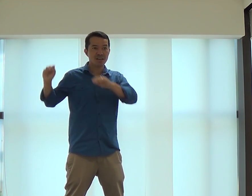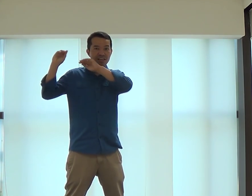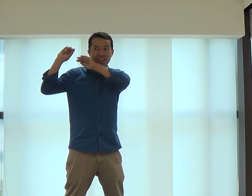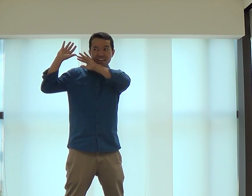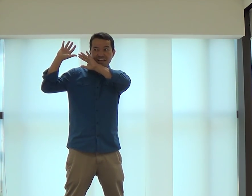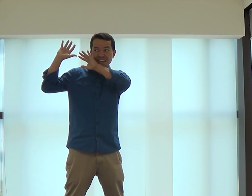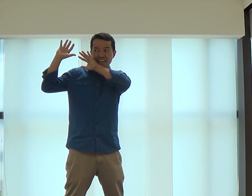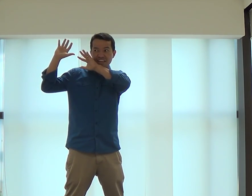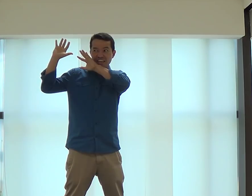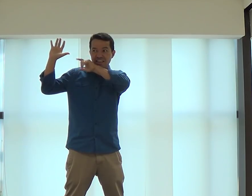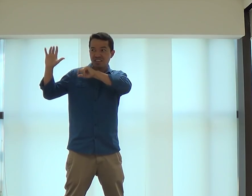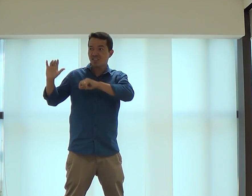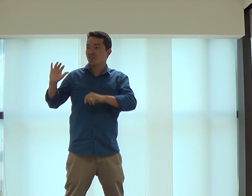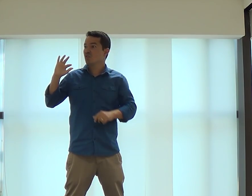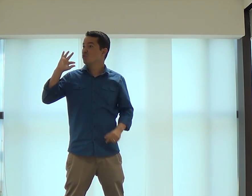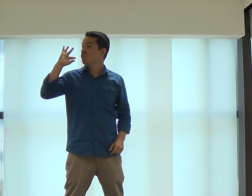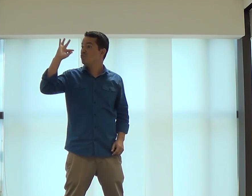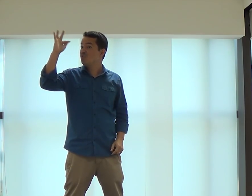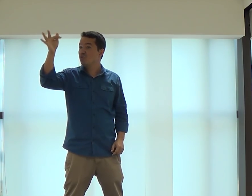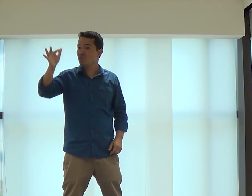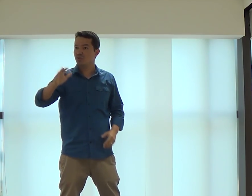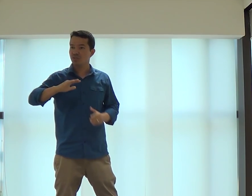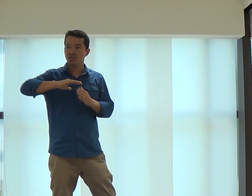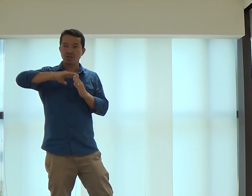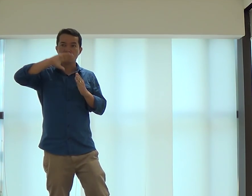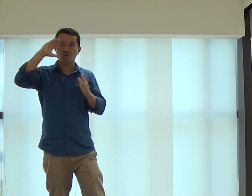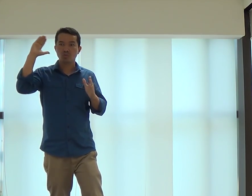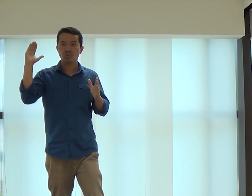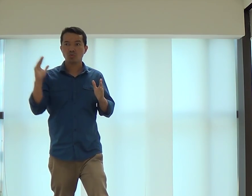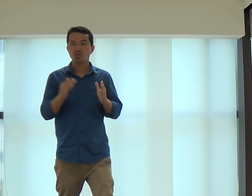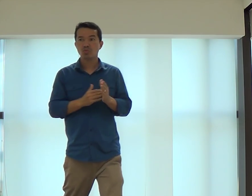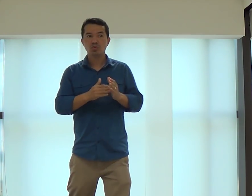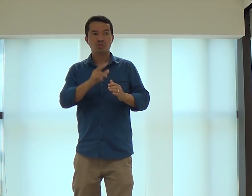Vai aparecer. Isso tudo no futuro vai aparecer.